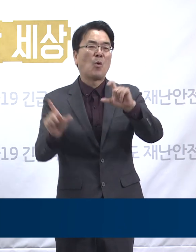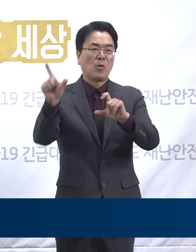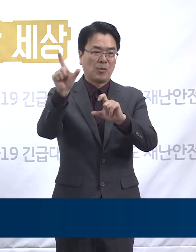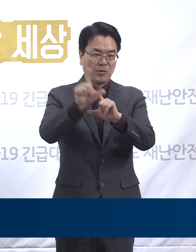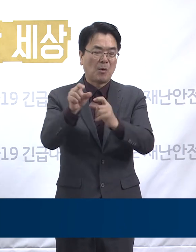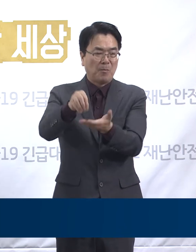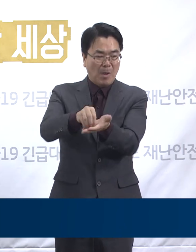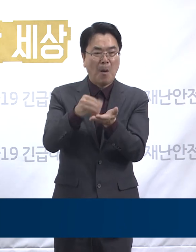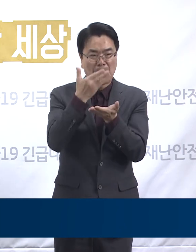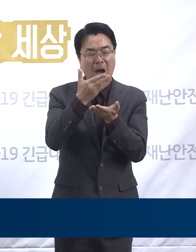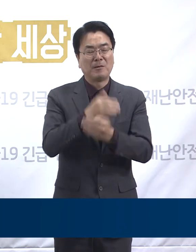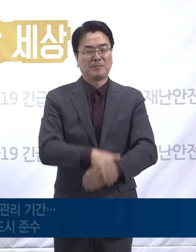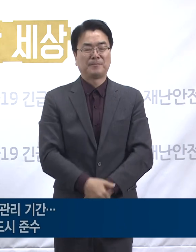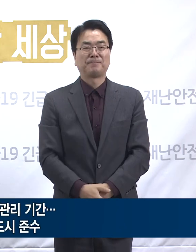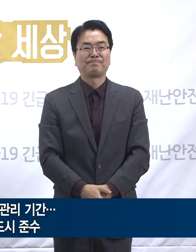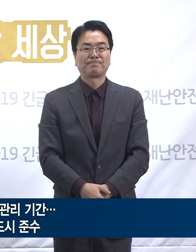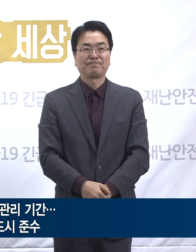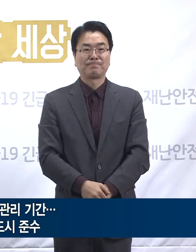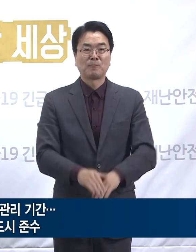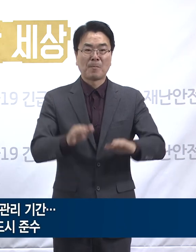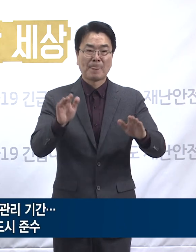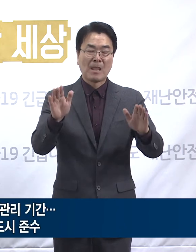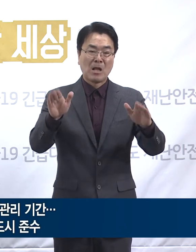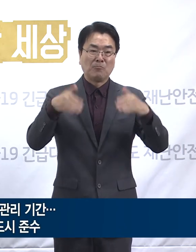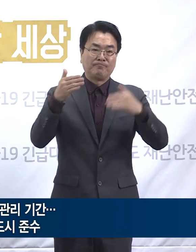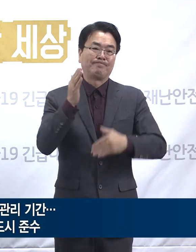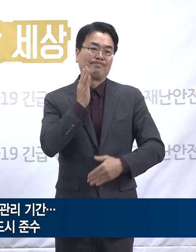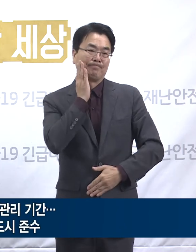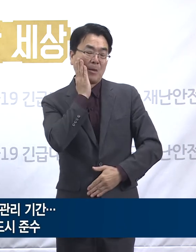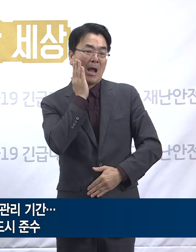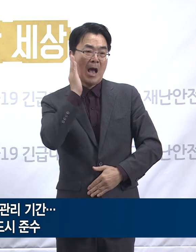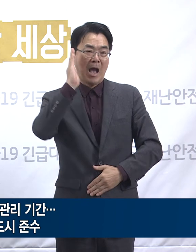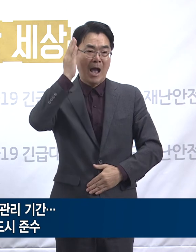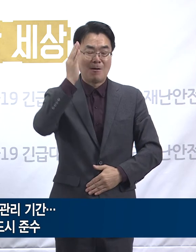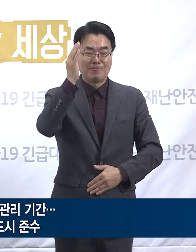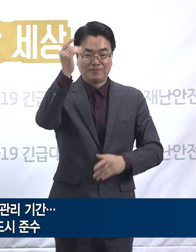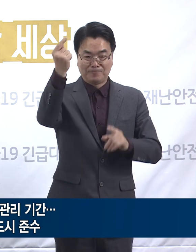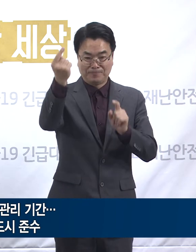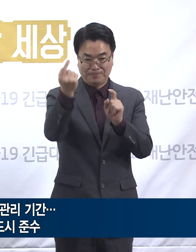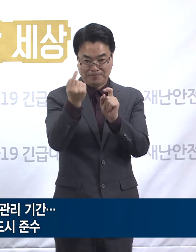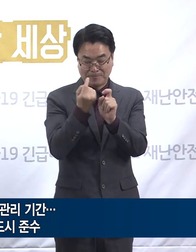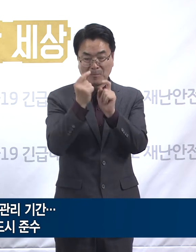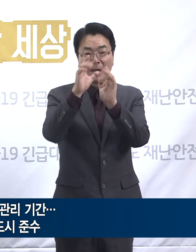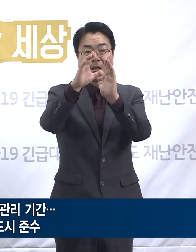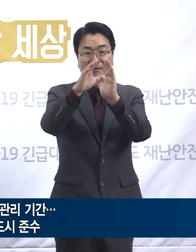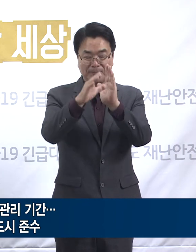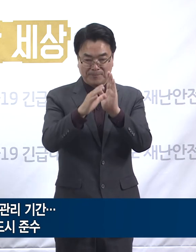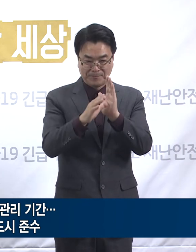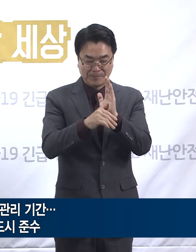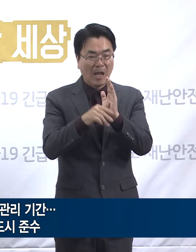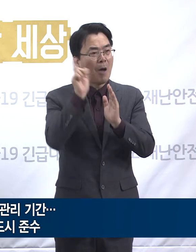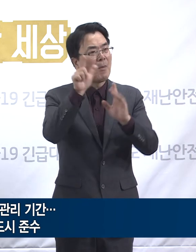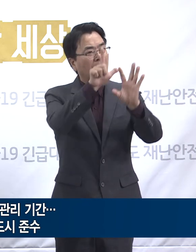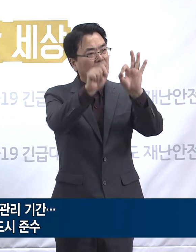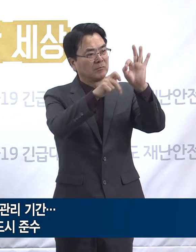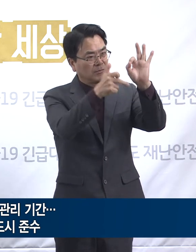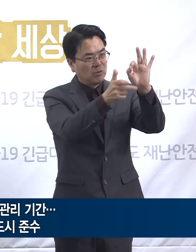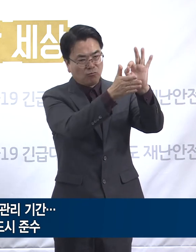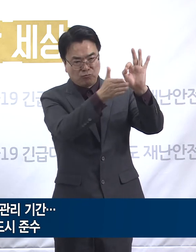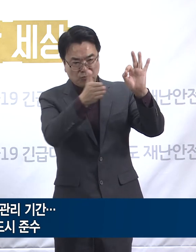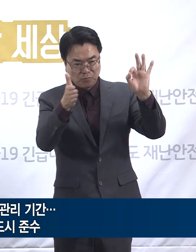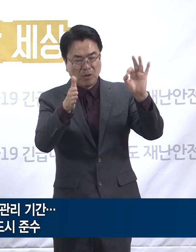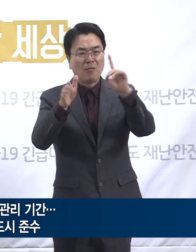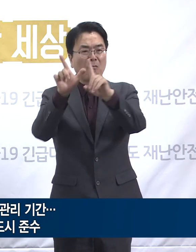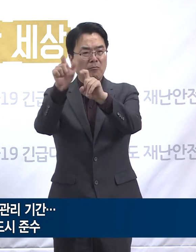가을 단풍철에도 코로나 방향은 계속돼야 합니다. 정부가 단풍 절정기인 10월 17일부터